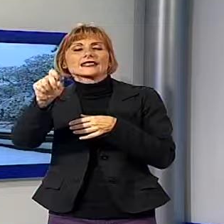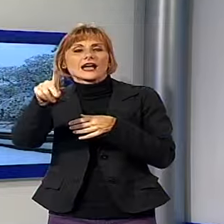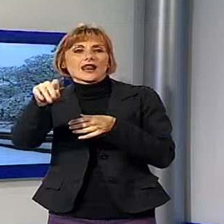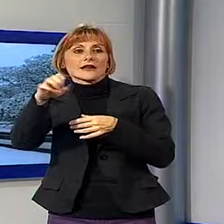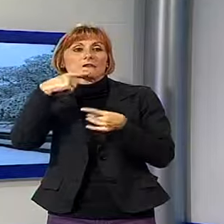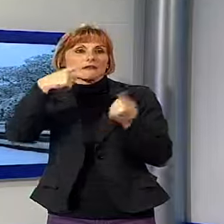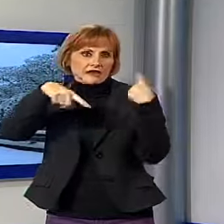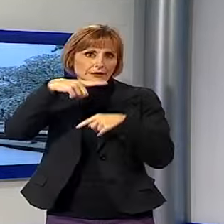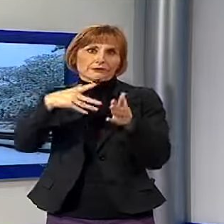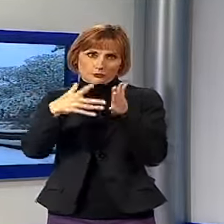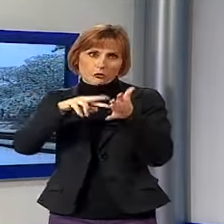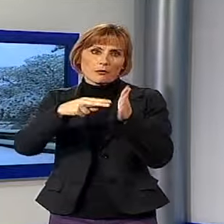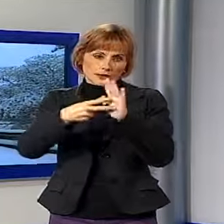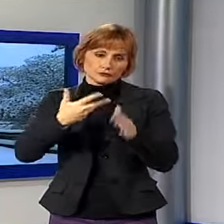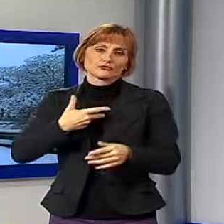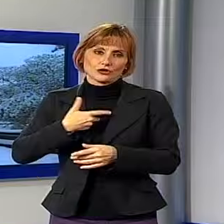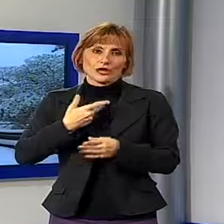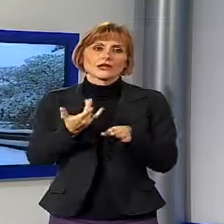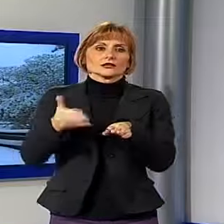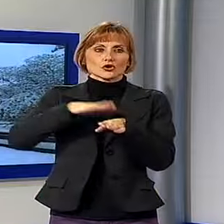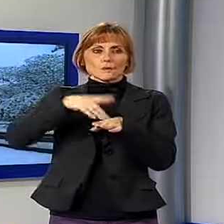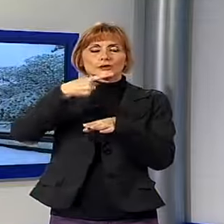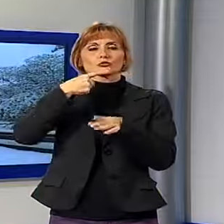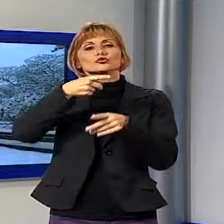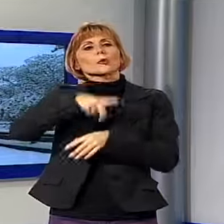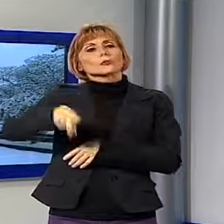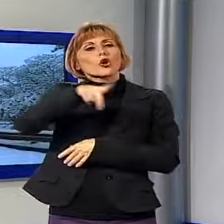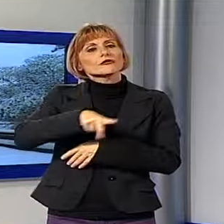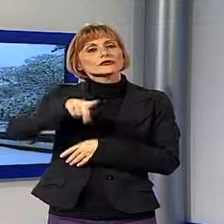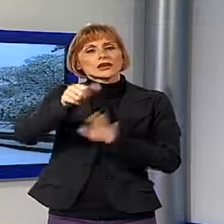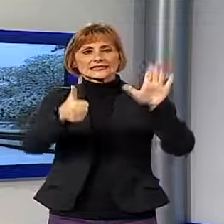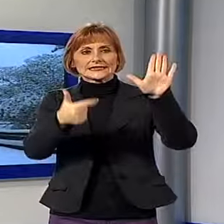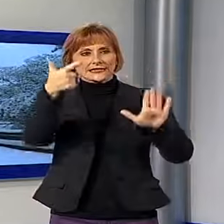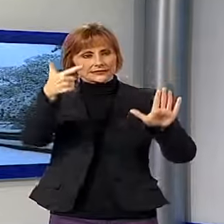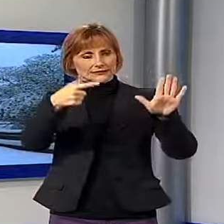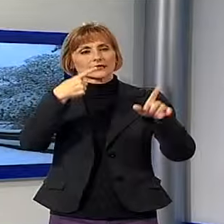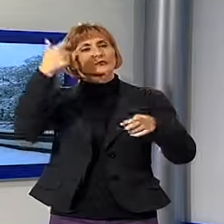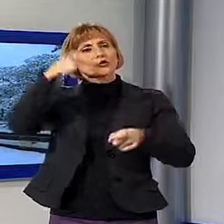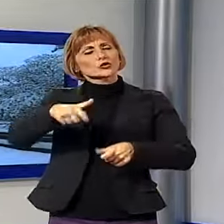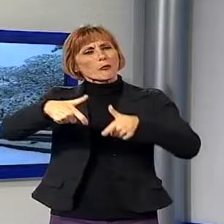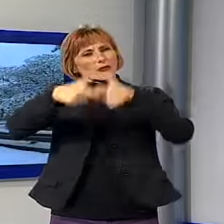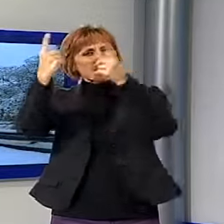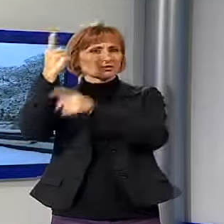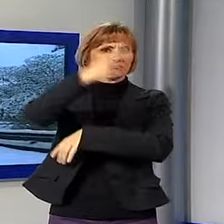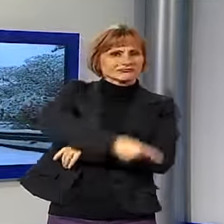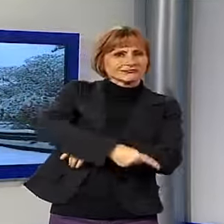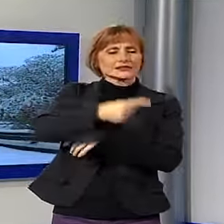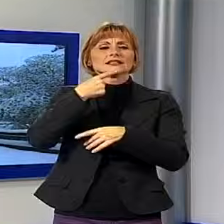viabilità ci sono stati, in particolare sulla provinciale 67 a causa della caduta di alcune piante, strada fra l'altro attualmente